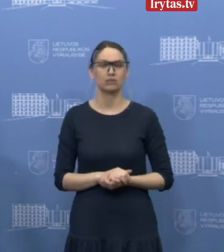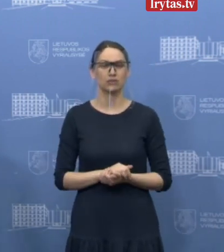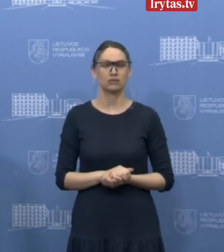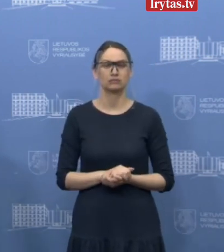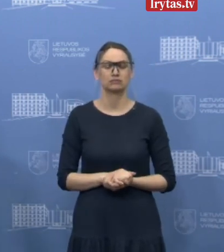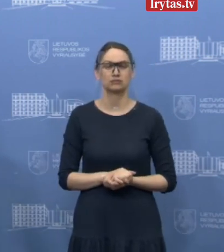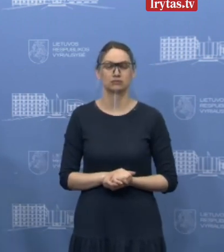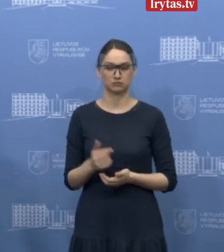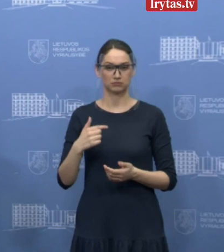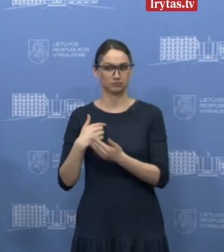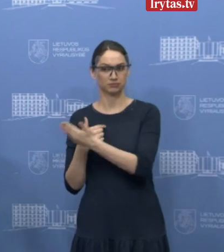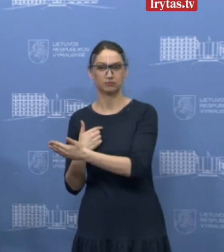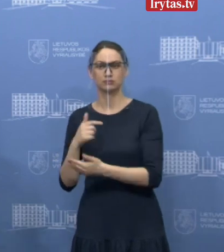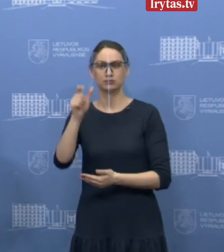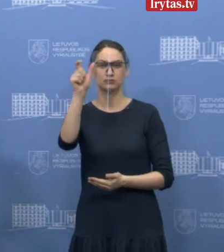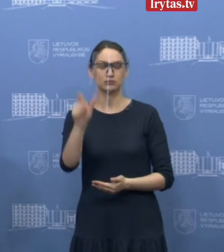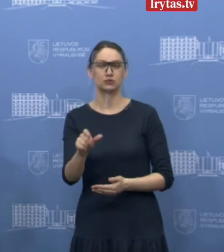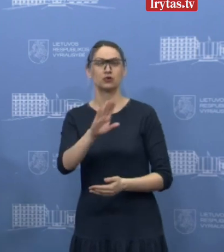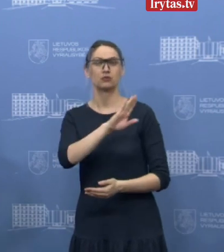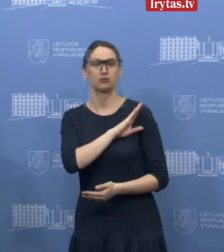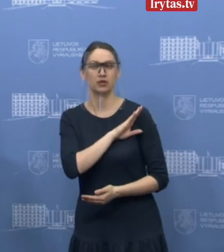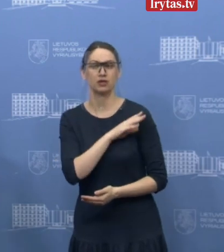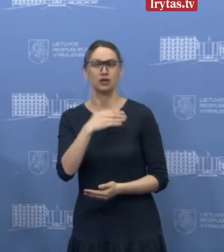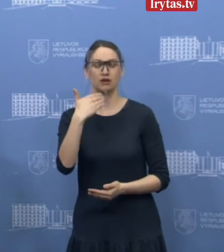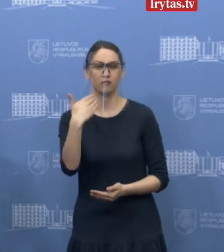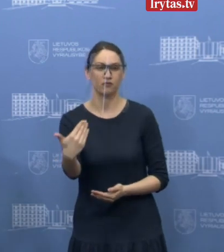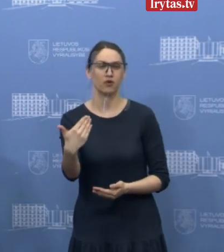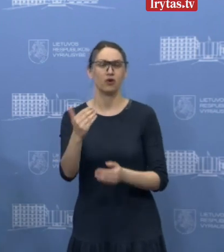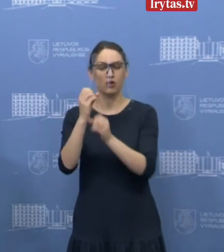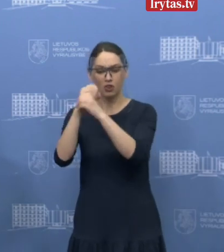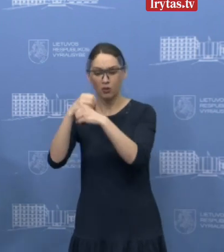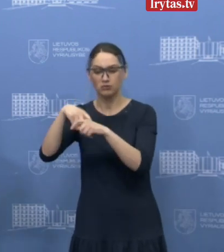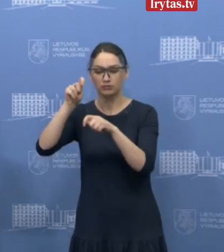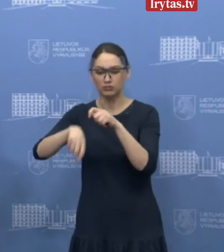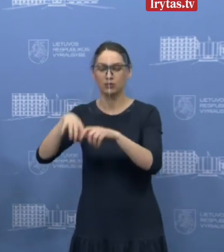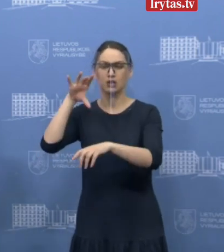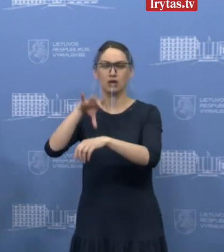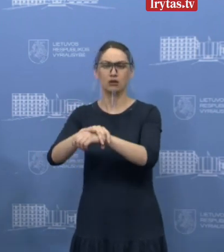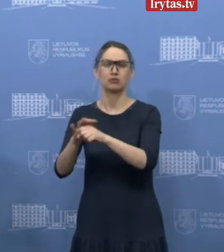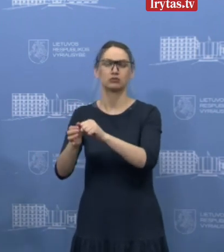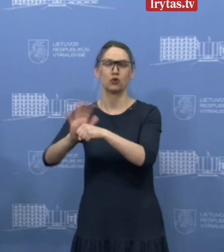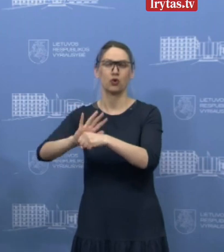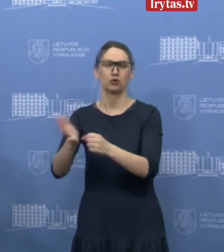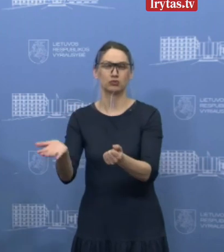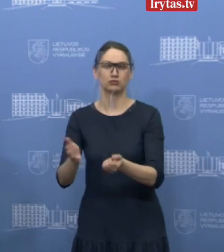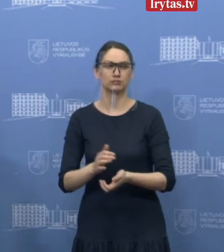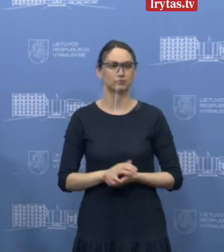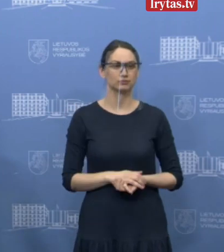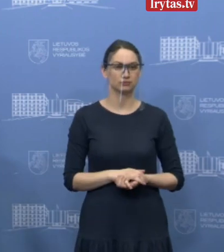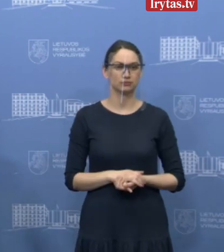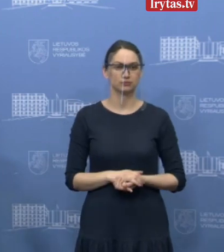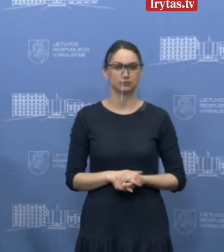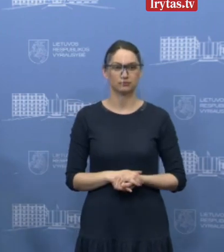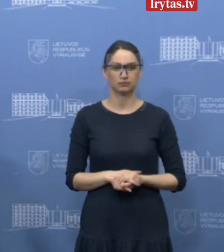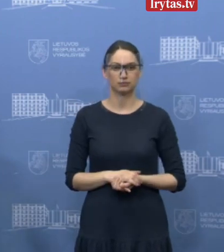myrė, jo rezultatas buvo laboratorijoje patvirtintas, buvo teigiamas. Dabar